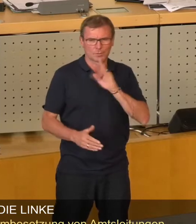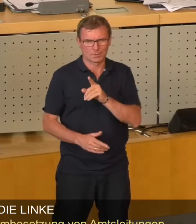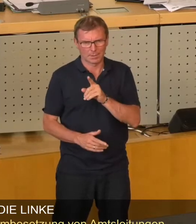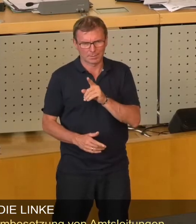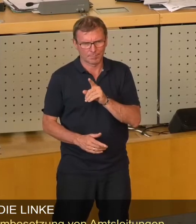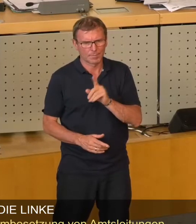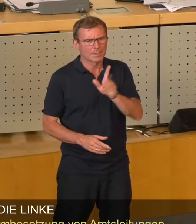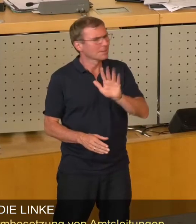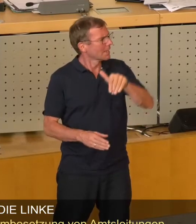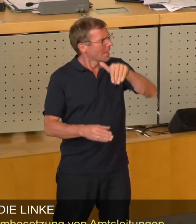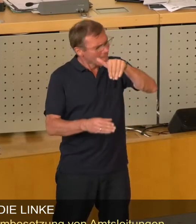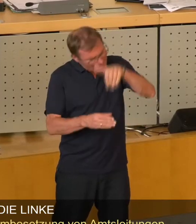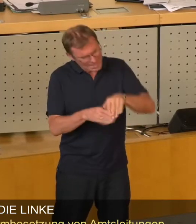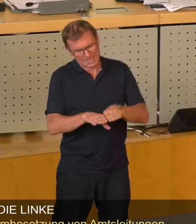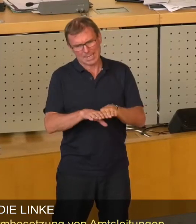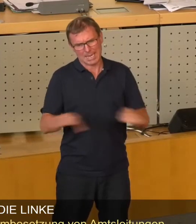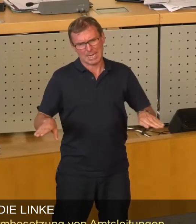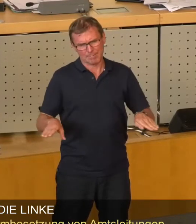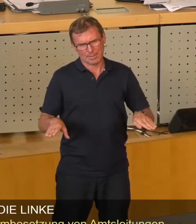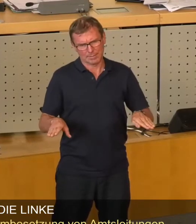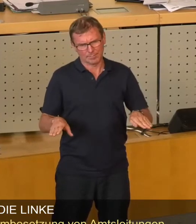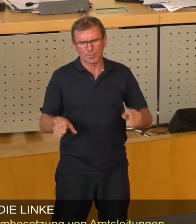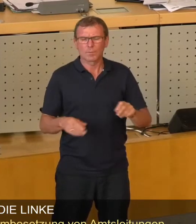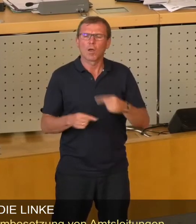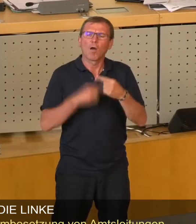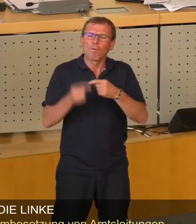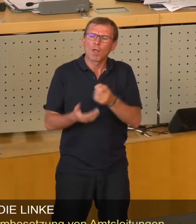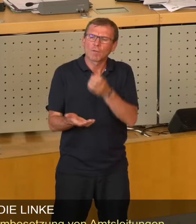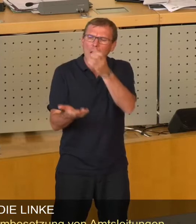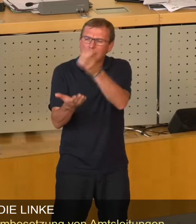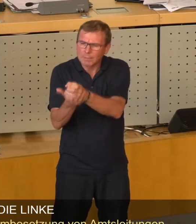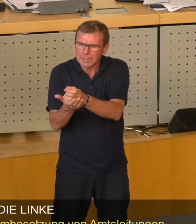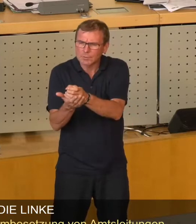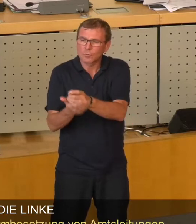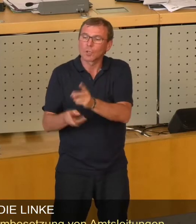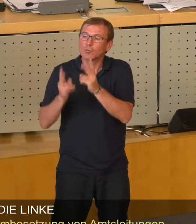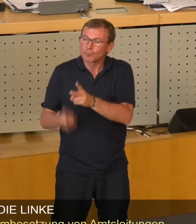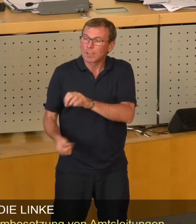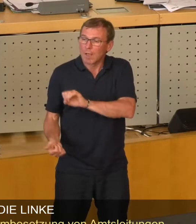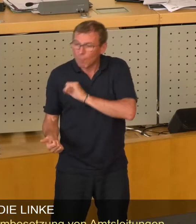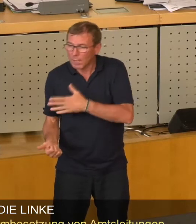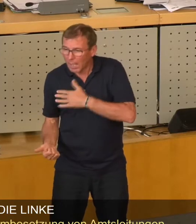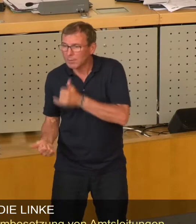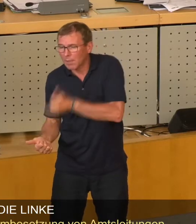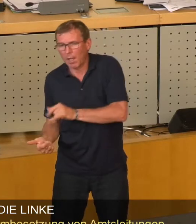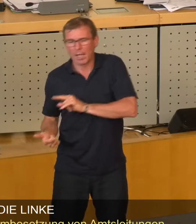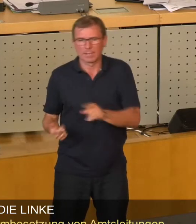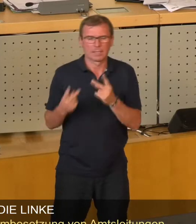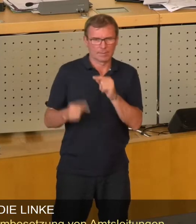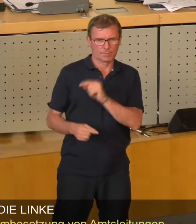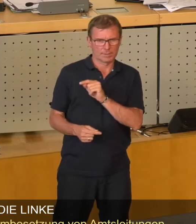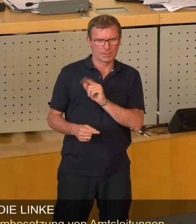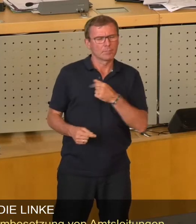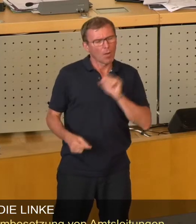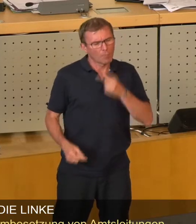der einen Seite wirklich die inhaltliche Ebene, sozusagen, ob diese kommissarischen Besetzungen gerade inhaltlich der Stadt nützen oder nicht nützen. Ich habe da